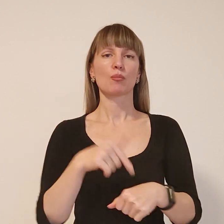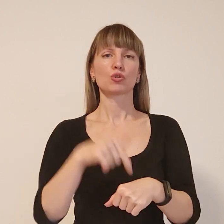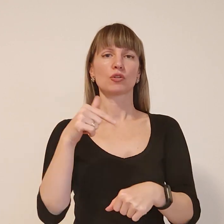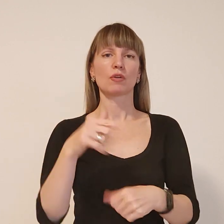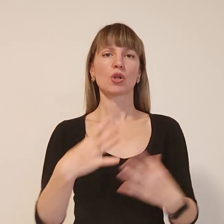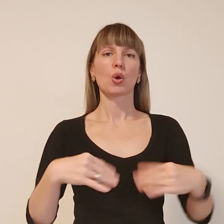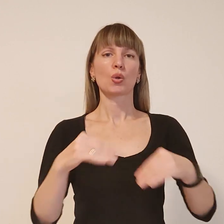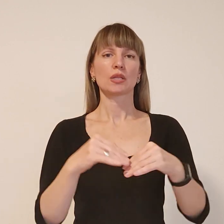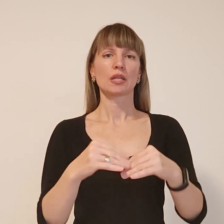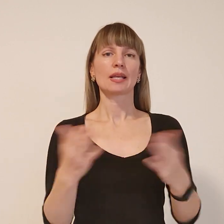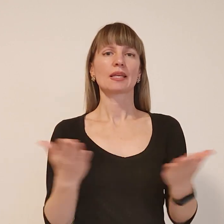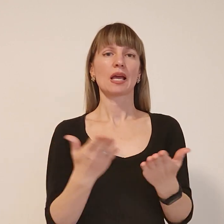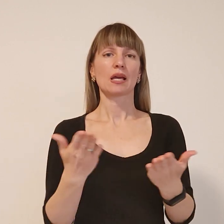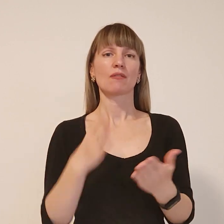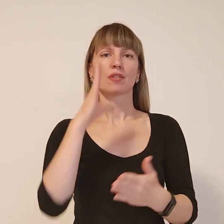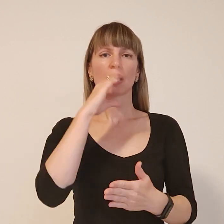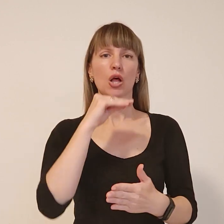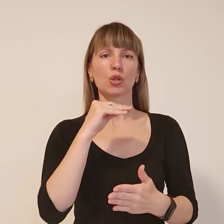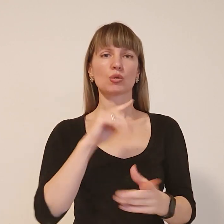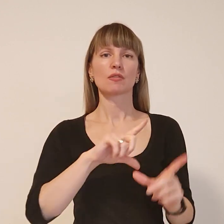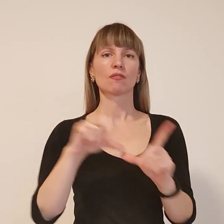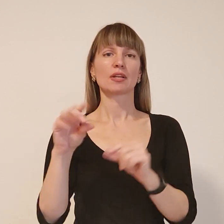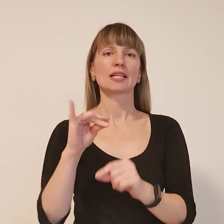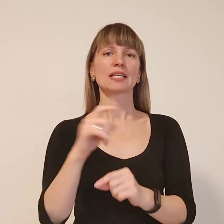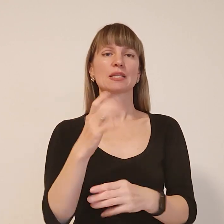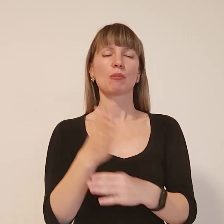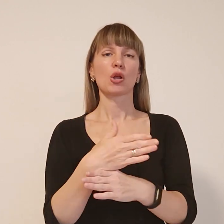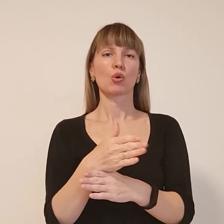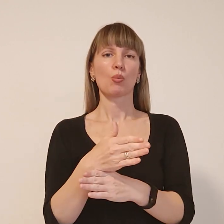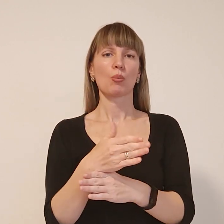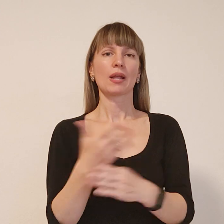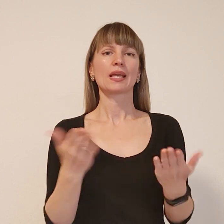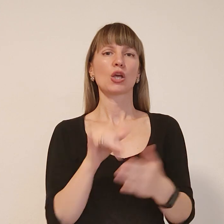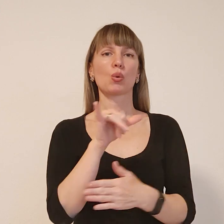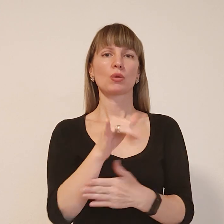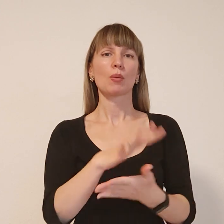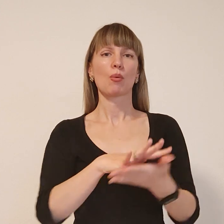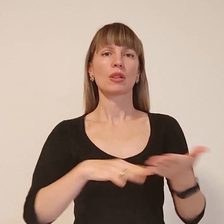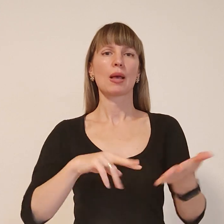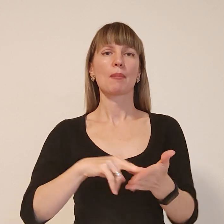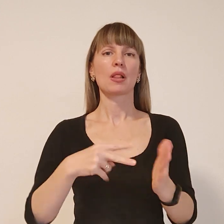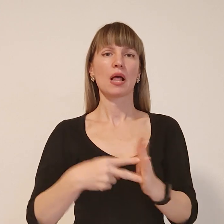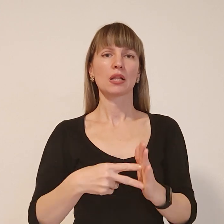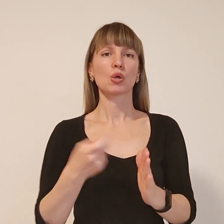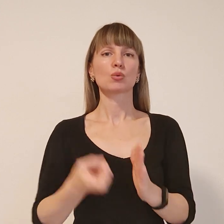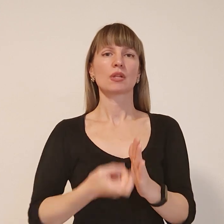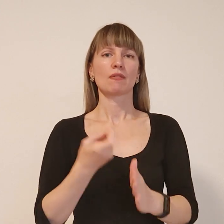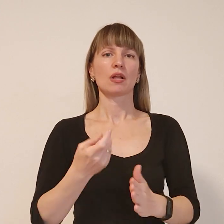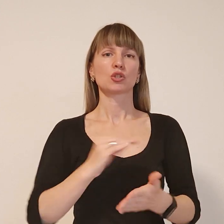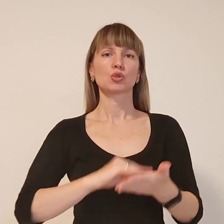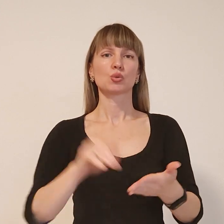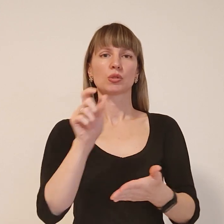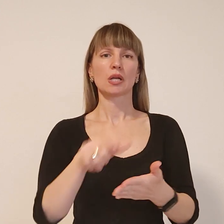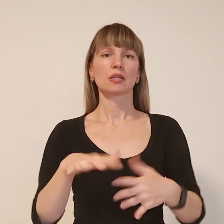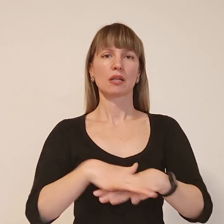родина, яким вдалося виїхати із Маріуполя, які у них подальші плани, дізнавались кореспонденти Суспільного.